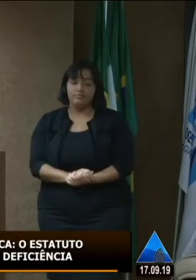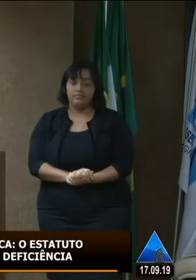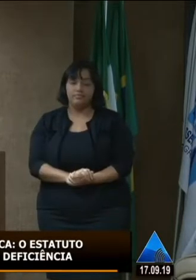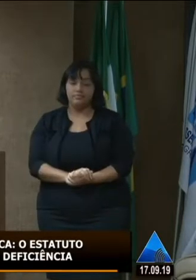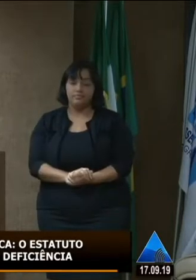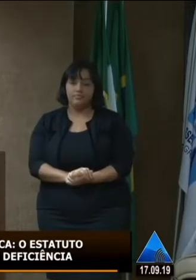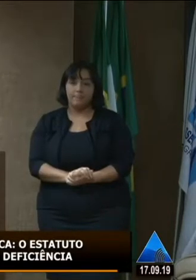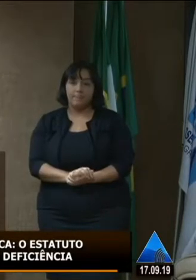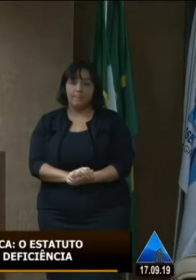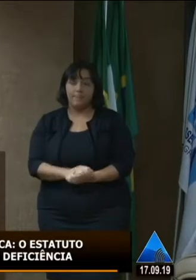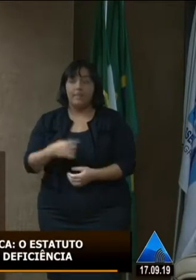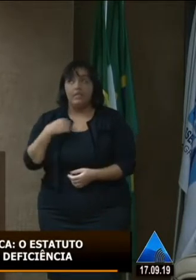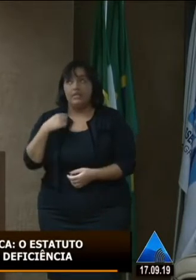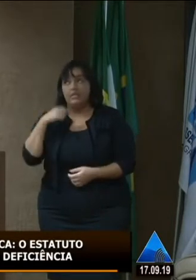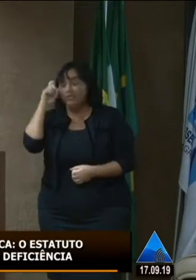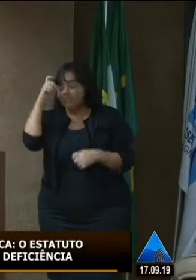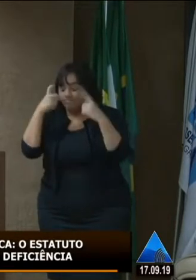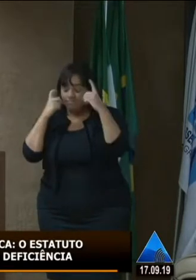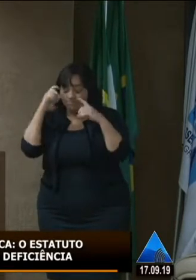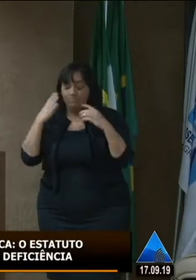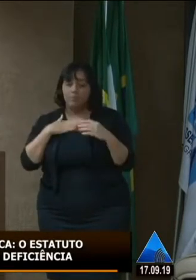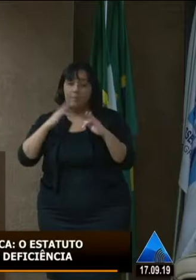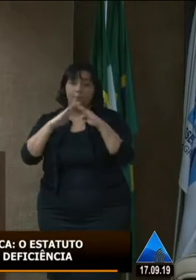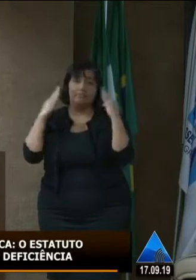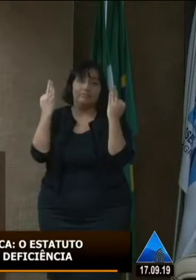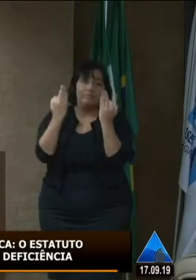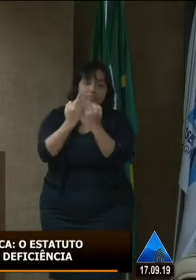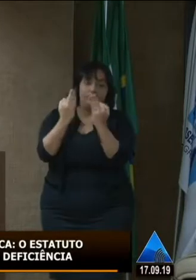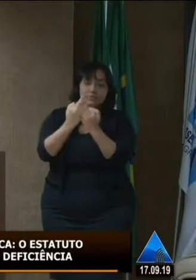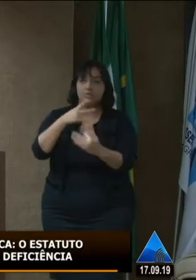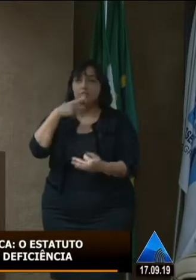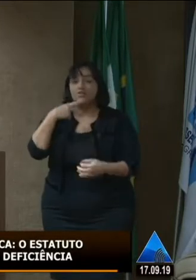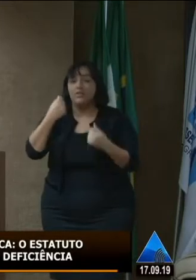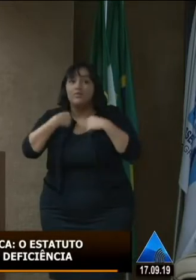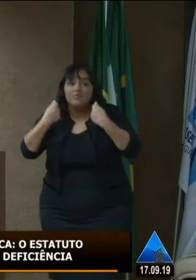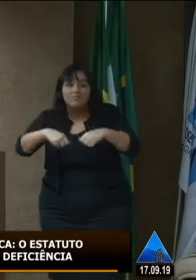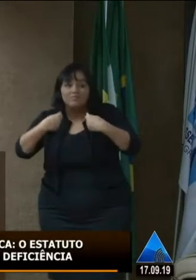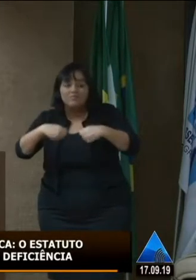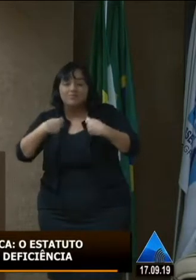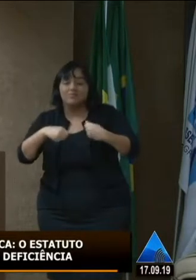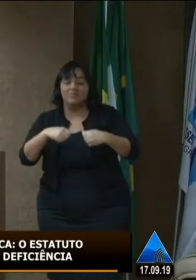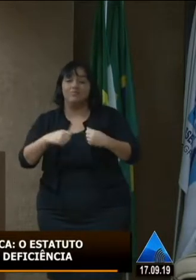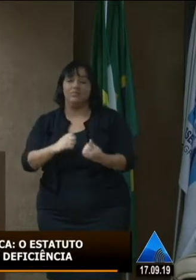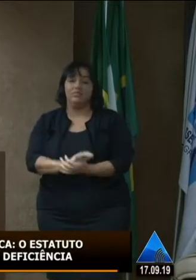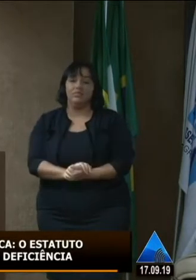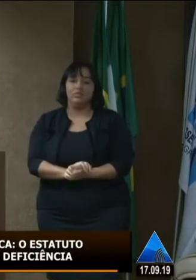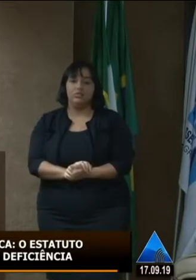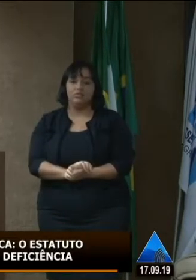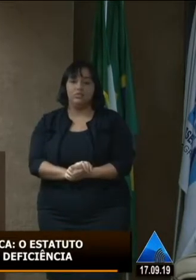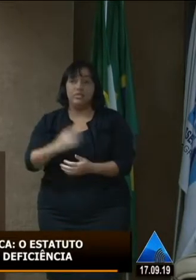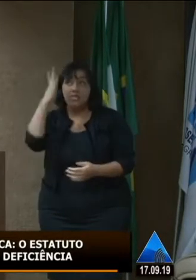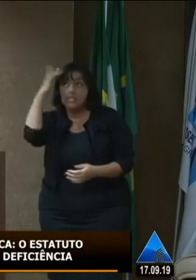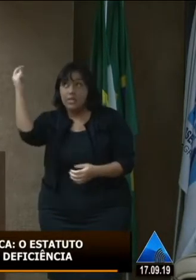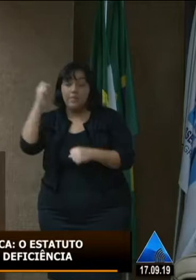é algo muito preocupante quando uma família chega e diz eu preciso fechar o diagnóstico do meu